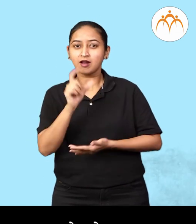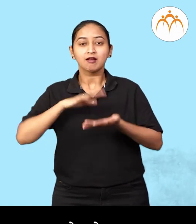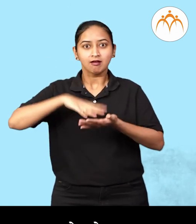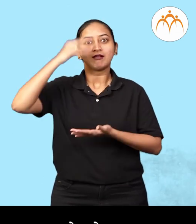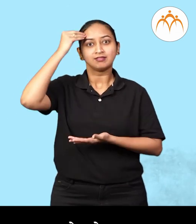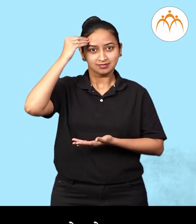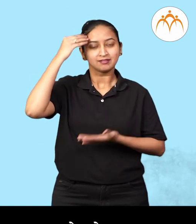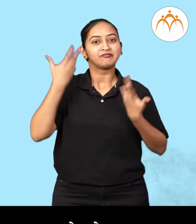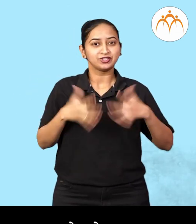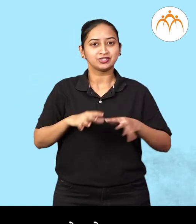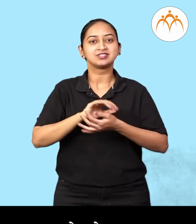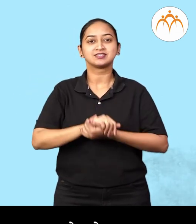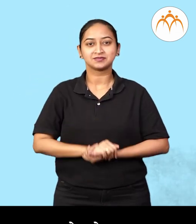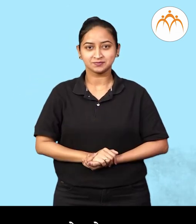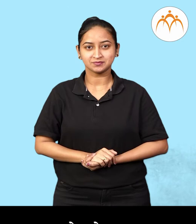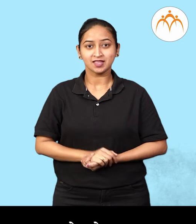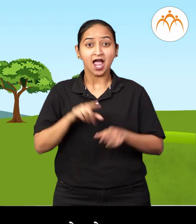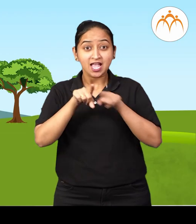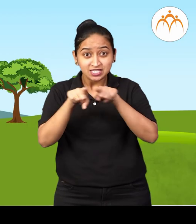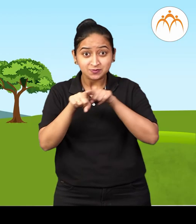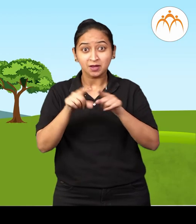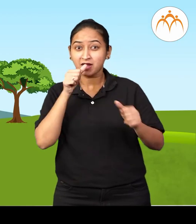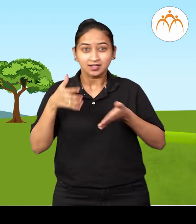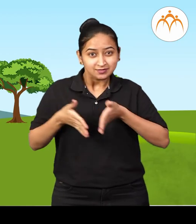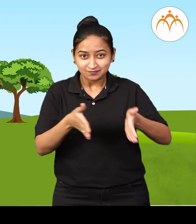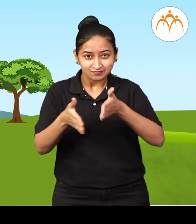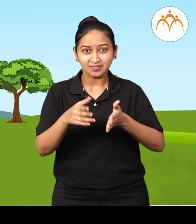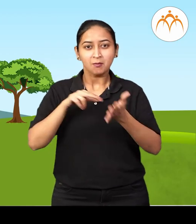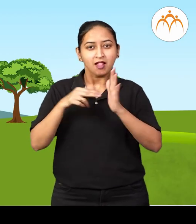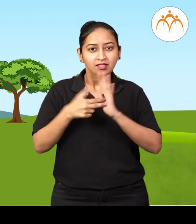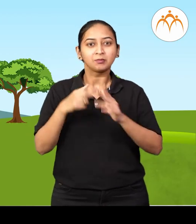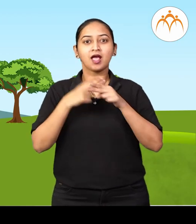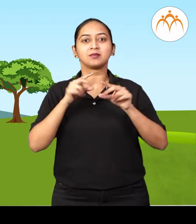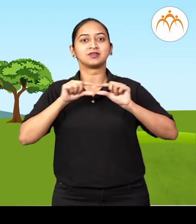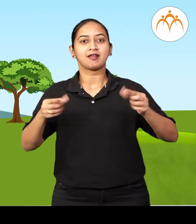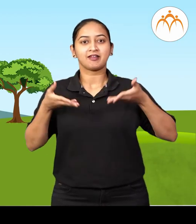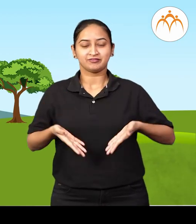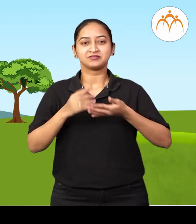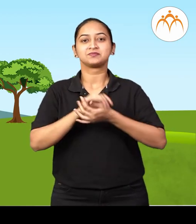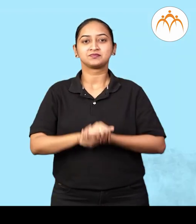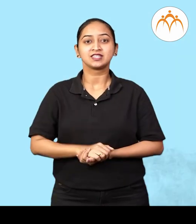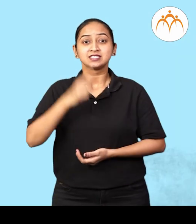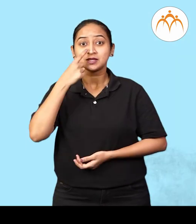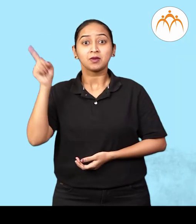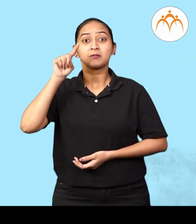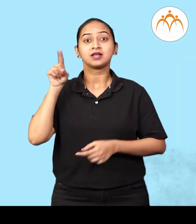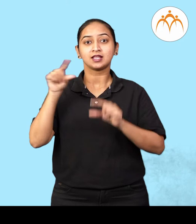आपना समझून गेतले, उदारण अर्थ, नदी, मज़ए सरिता, आई,